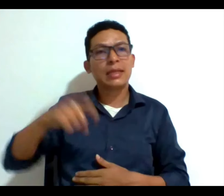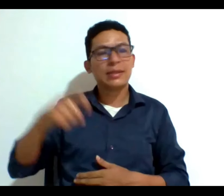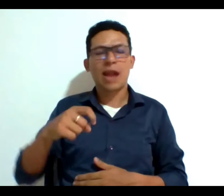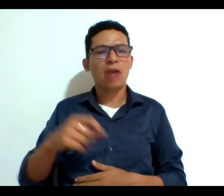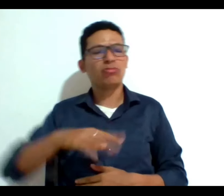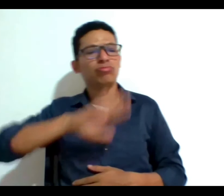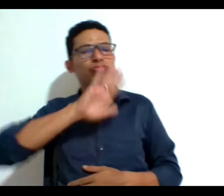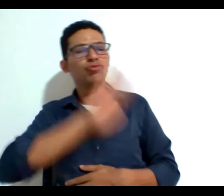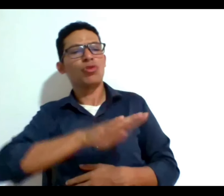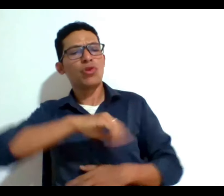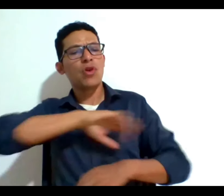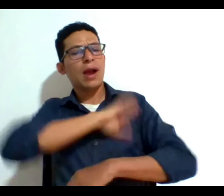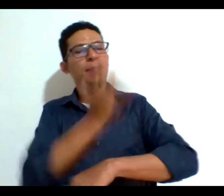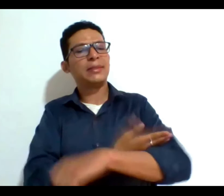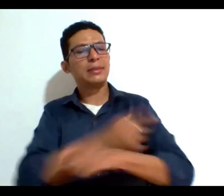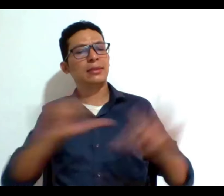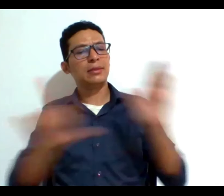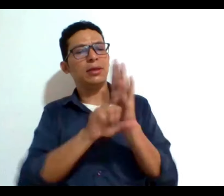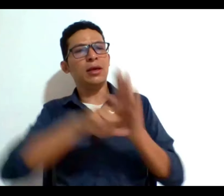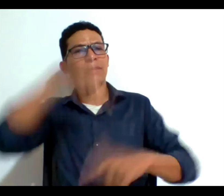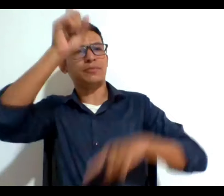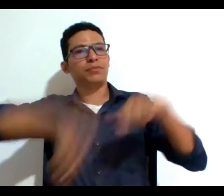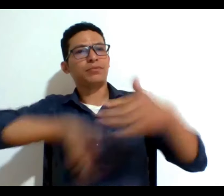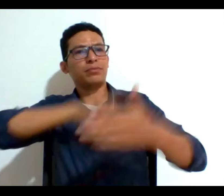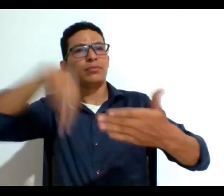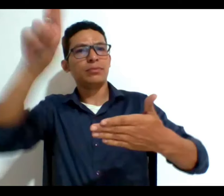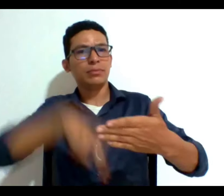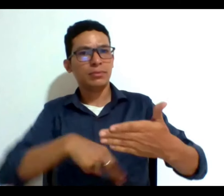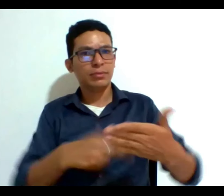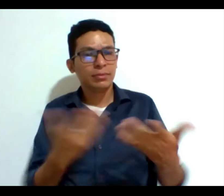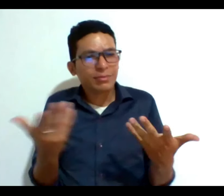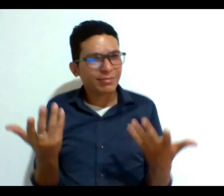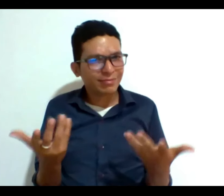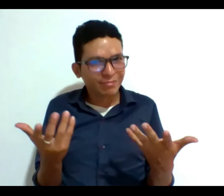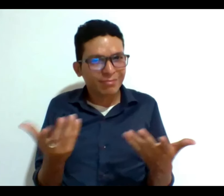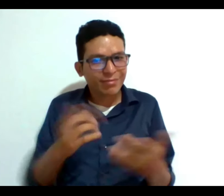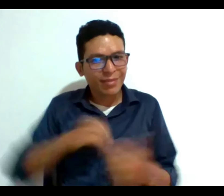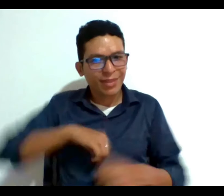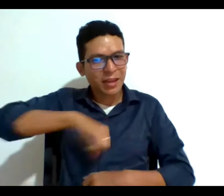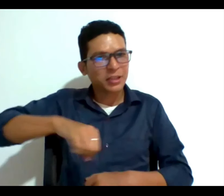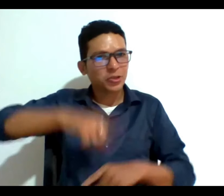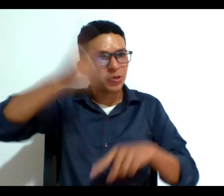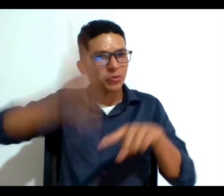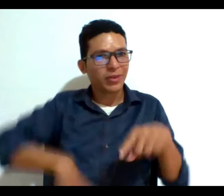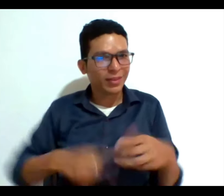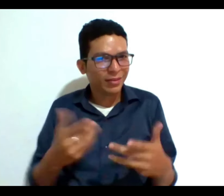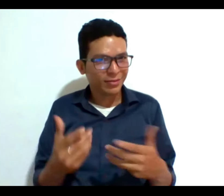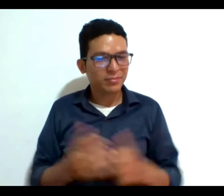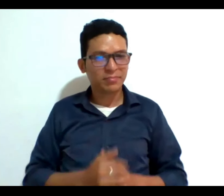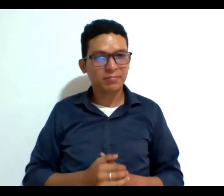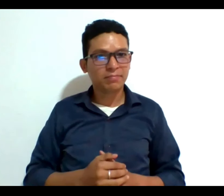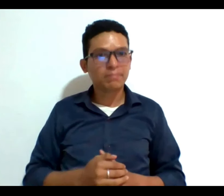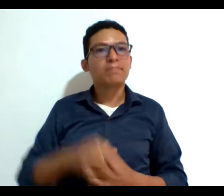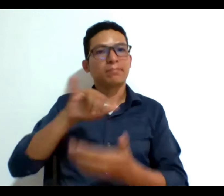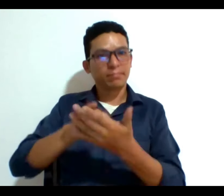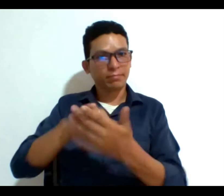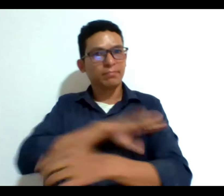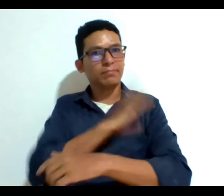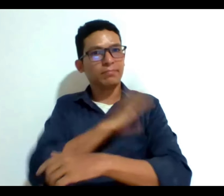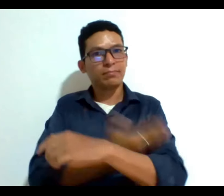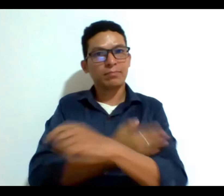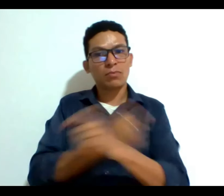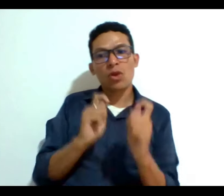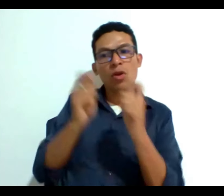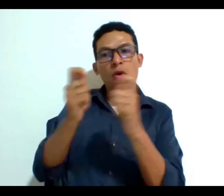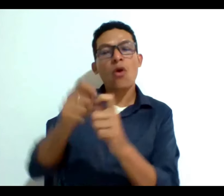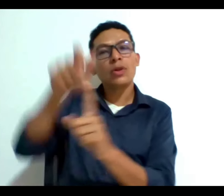su capacidad legal su capacidad de adquirir obligaciones y poder ejercer sus derechos y esa capacidad se le daba a un curador